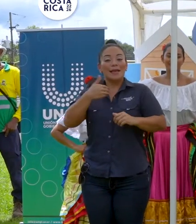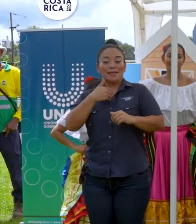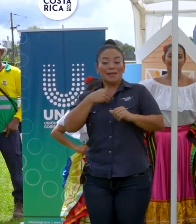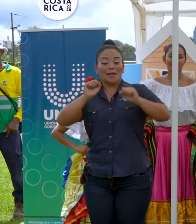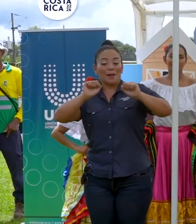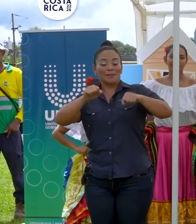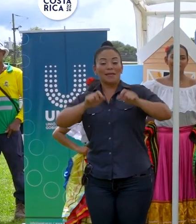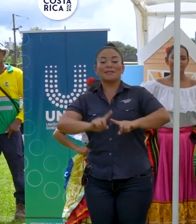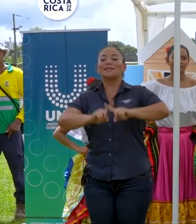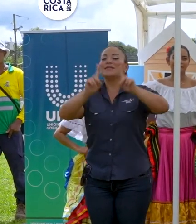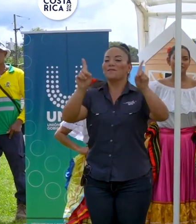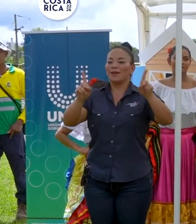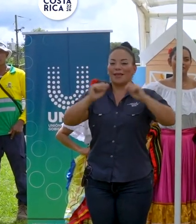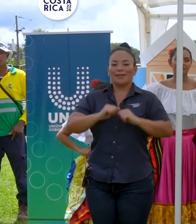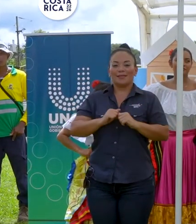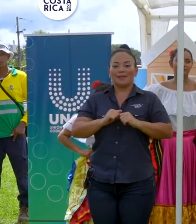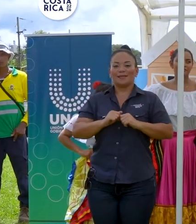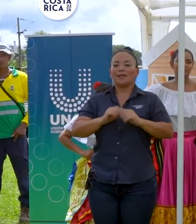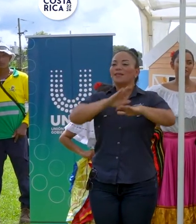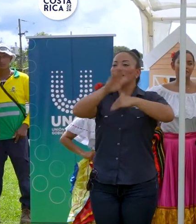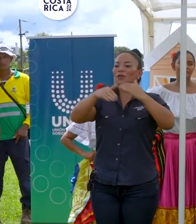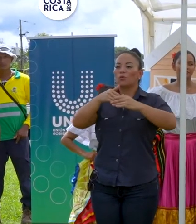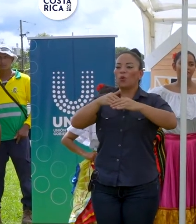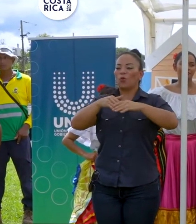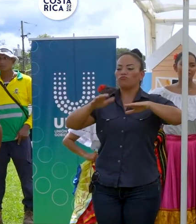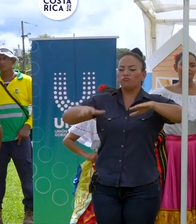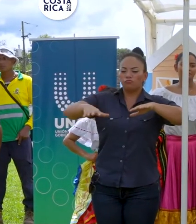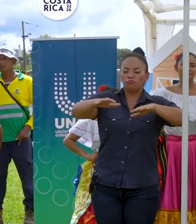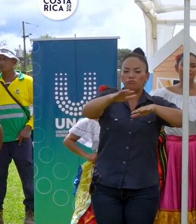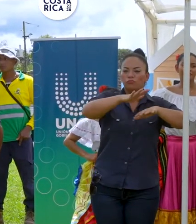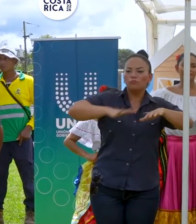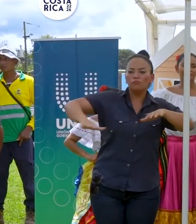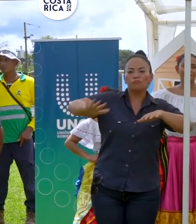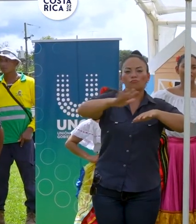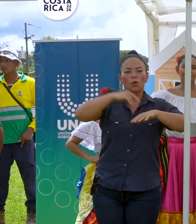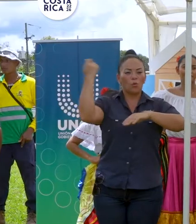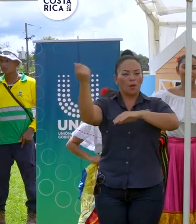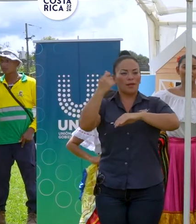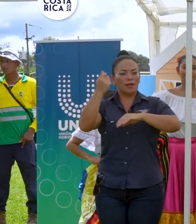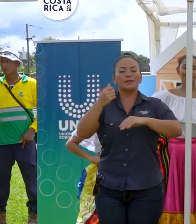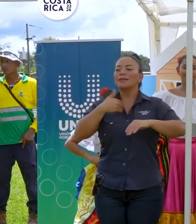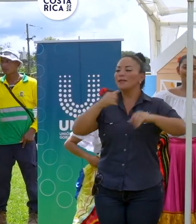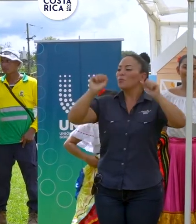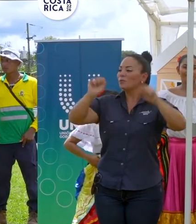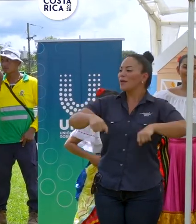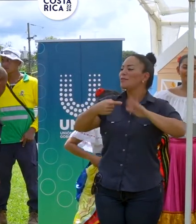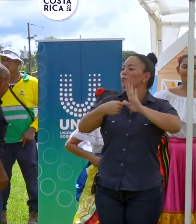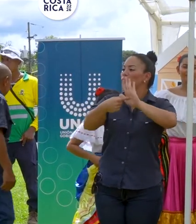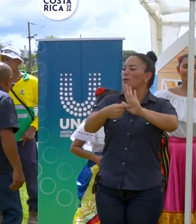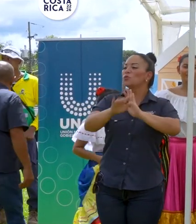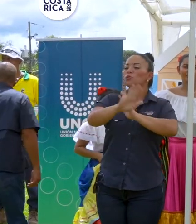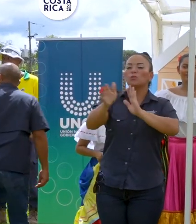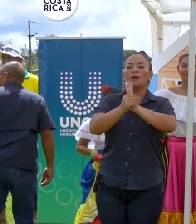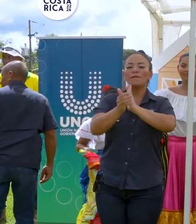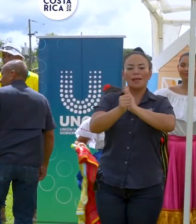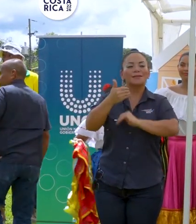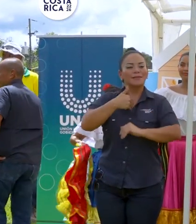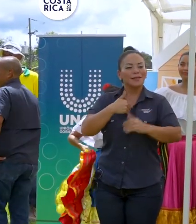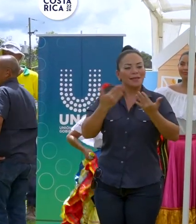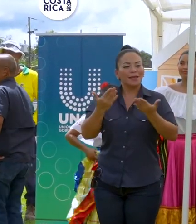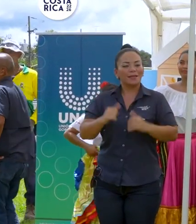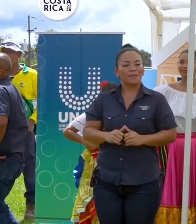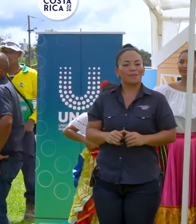diferentes de toda la región Chorotega, tiene la posibilidad de mostrar las habilidades que tienen